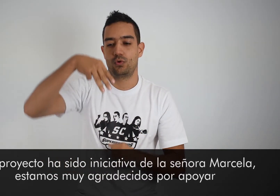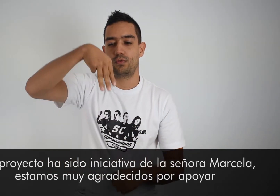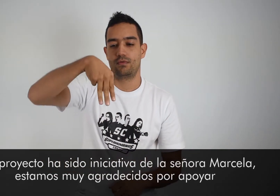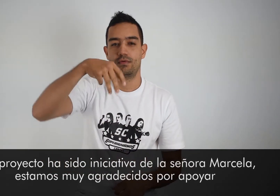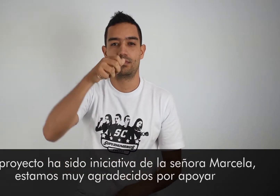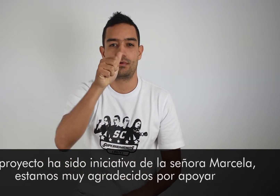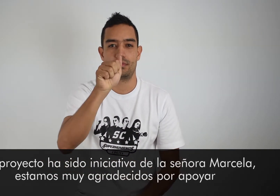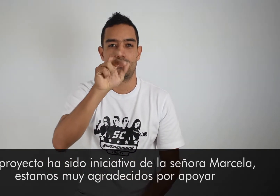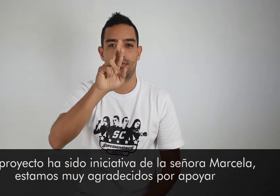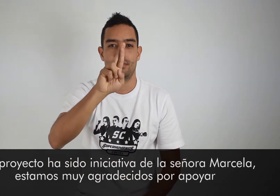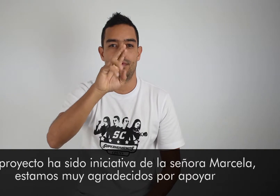doctora Marcela,